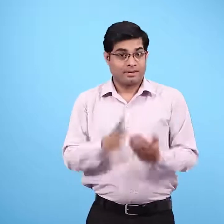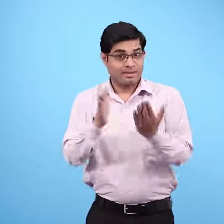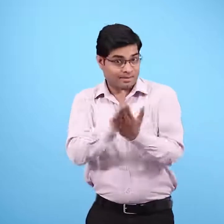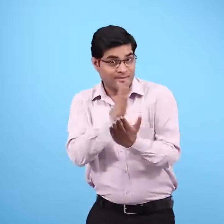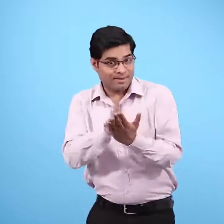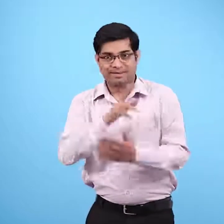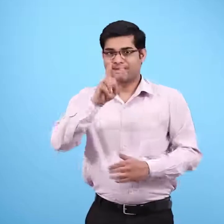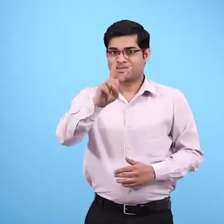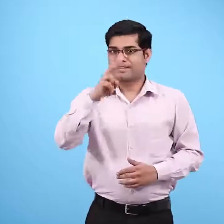प्रेश्ट 27